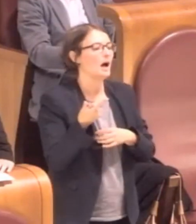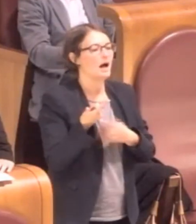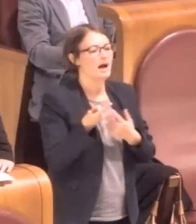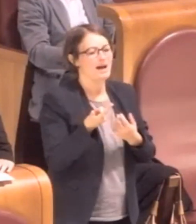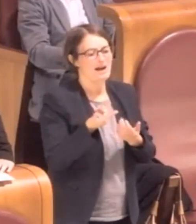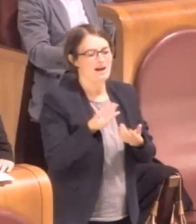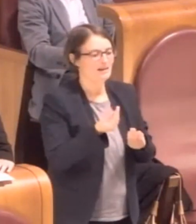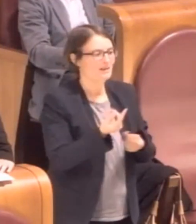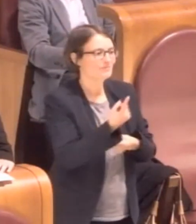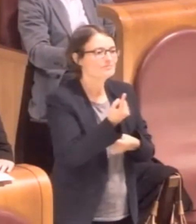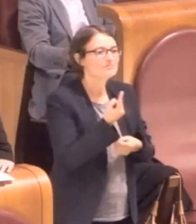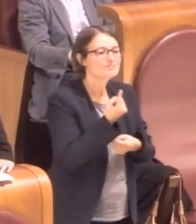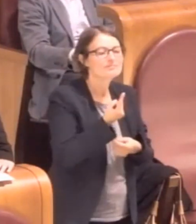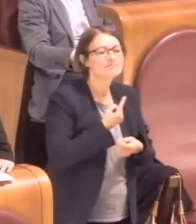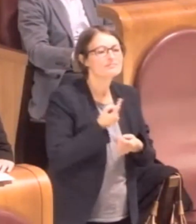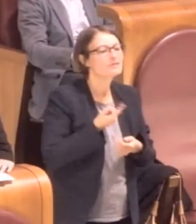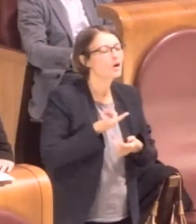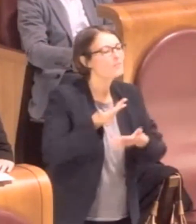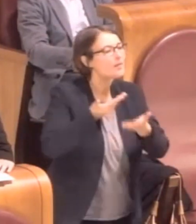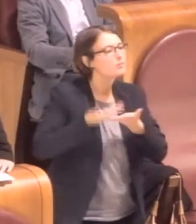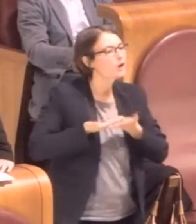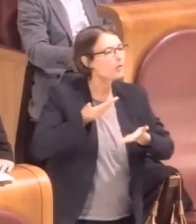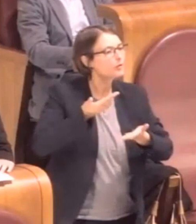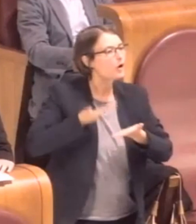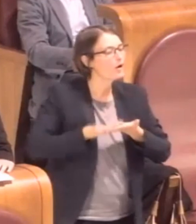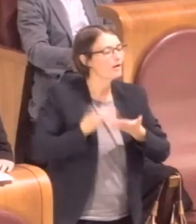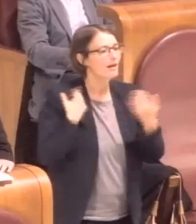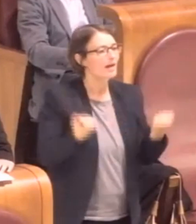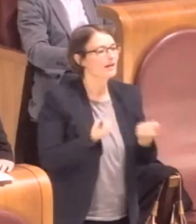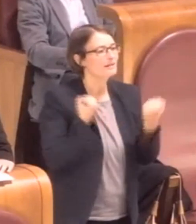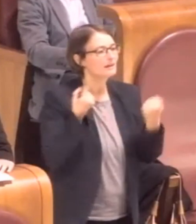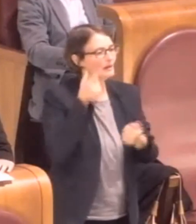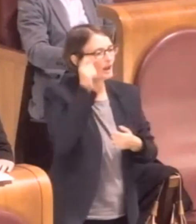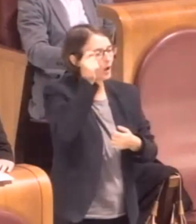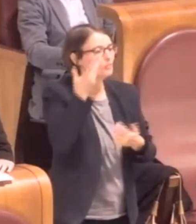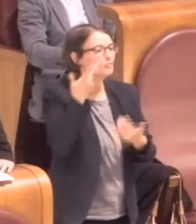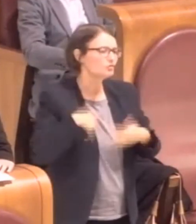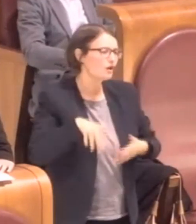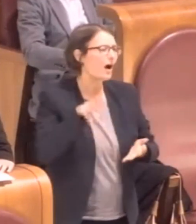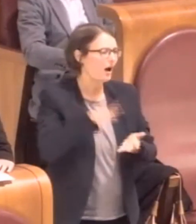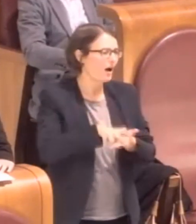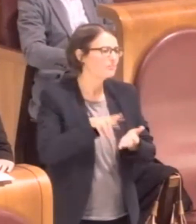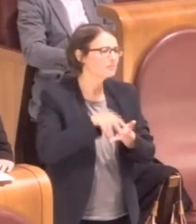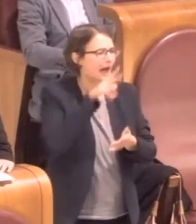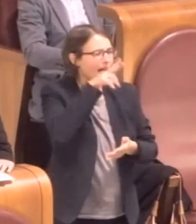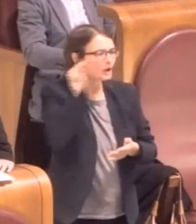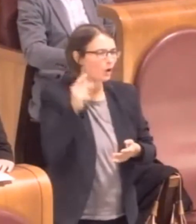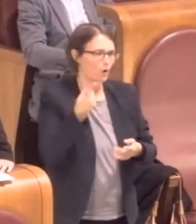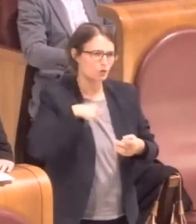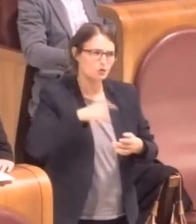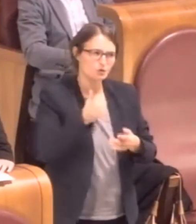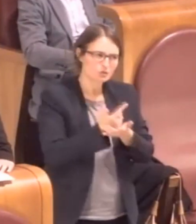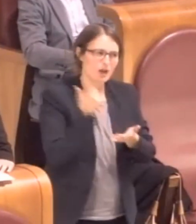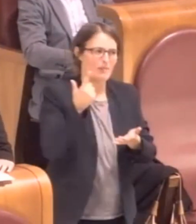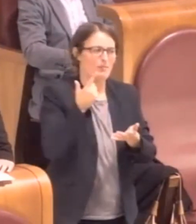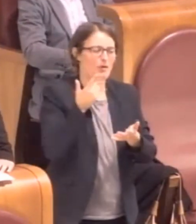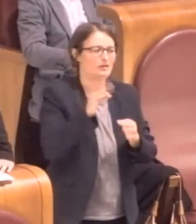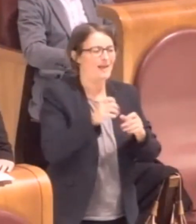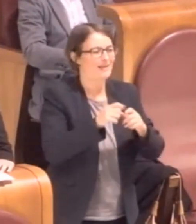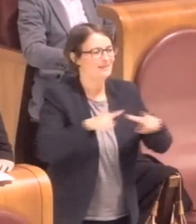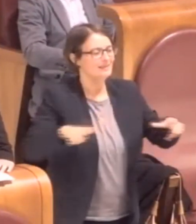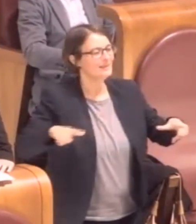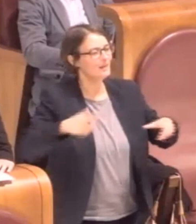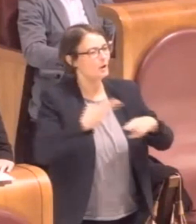proporre attività culturali riconosciute comunque come importanti per Roma Capitale e non